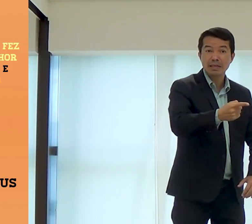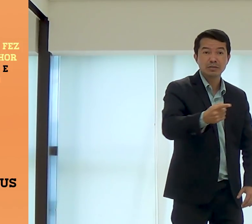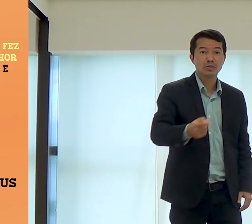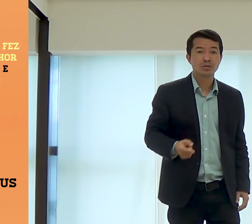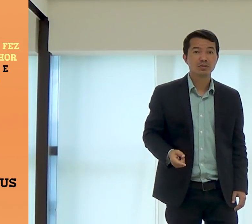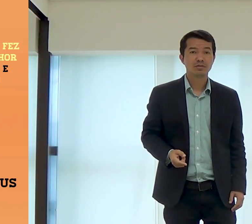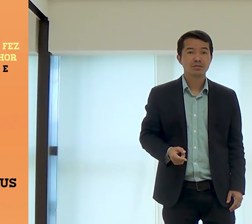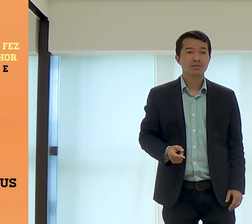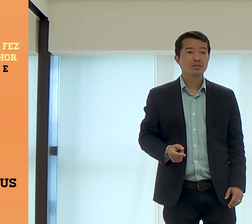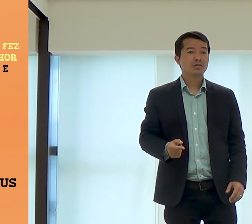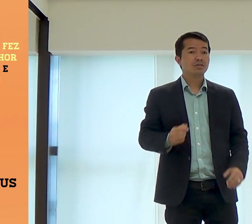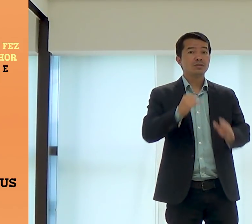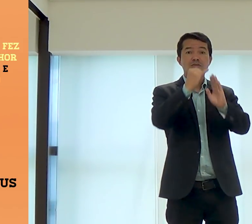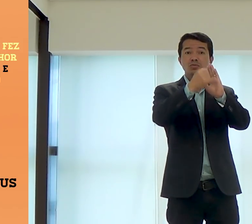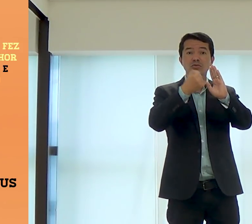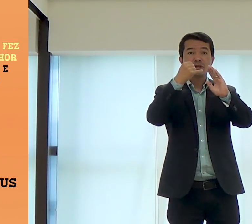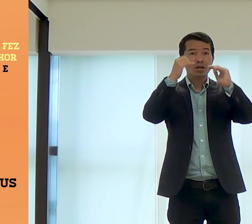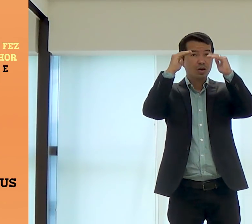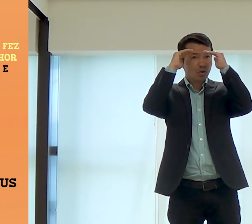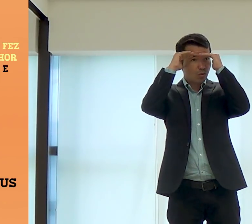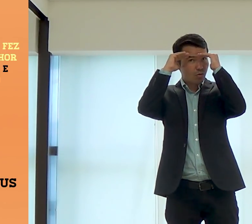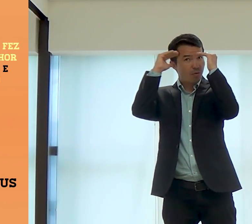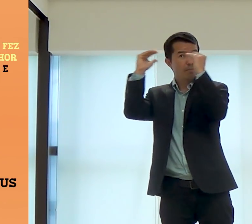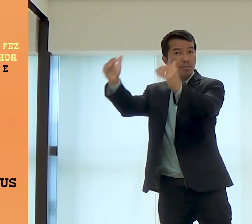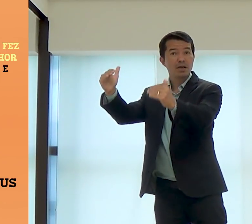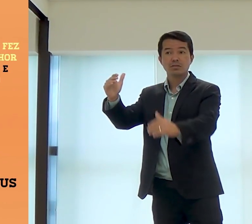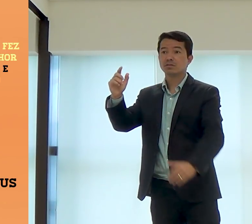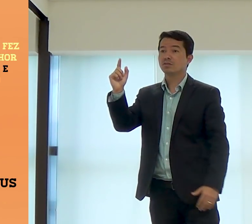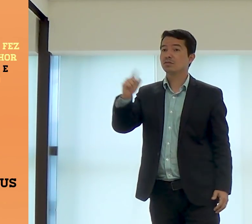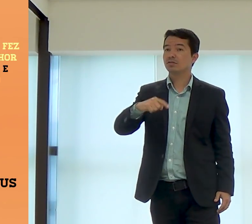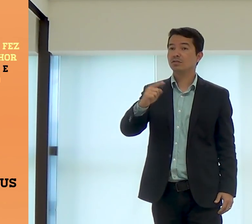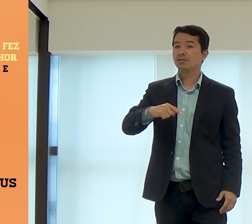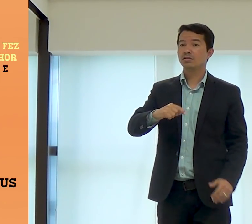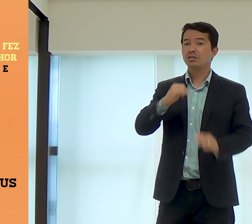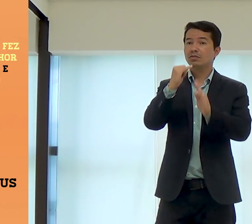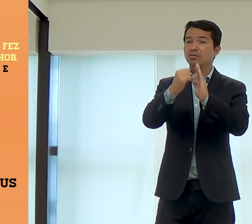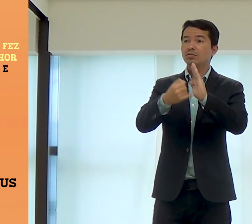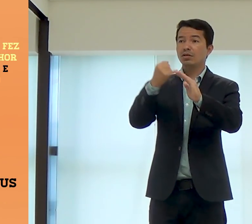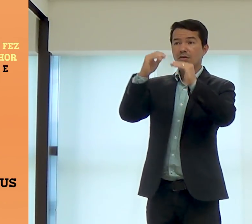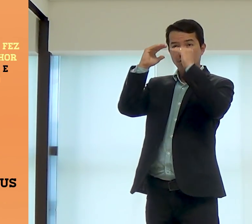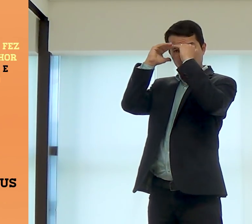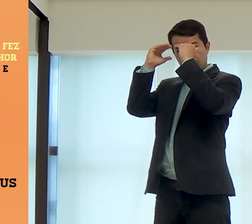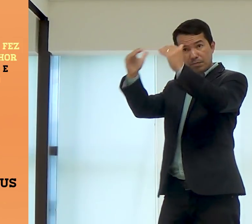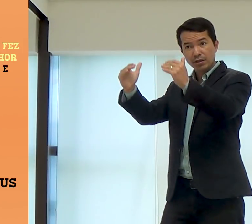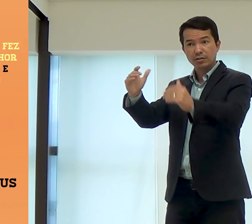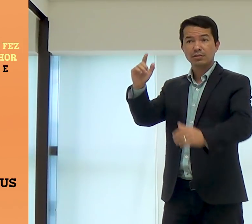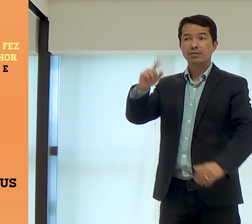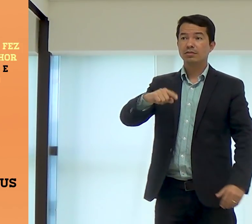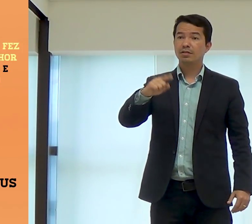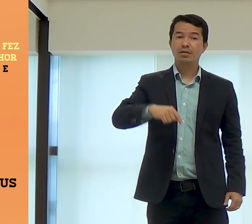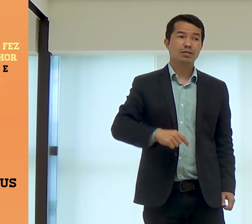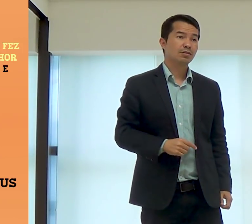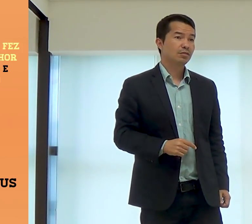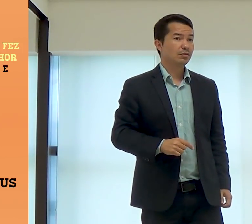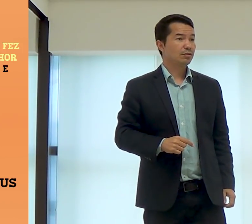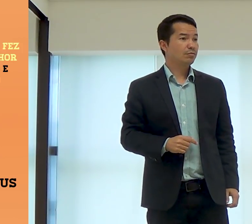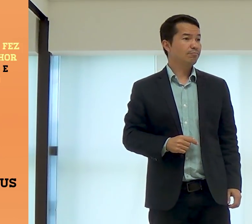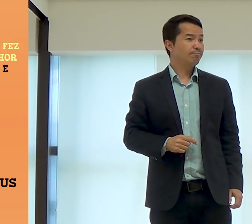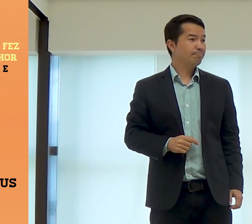ao acordar José fez o que o anjo do Senhor tinha reordenado, José obedeceu, ele era